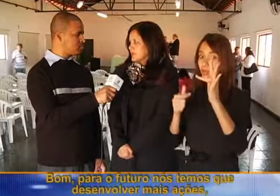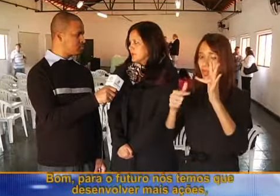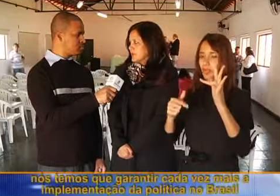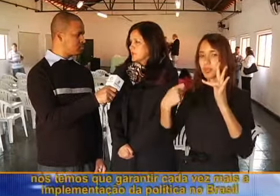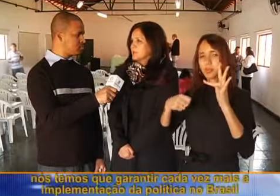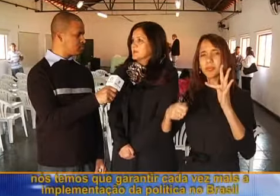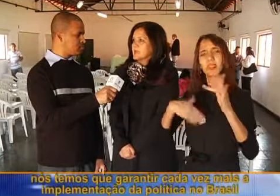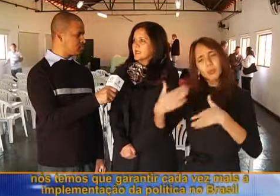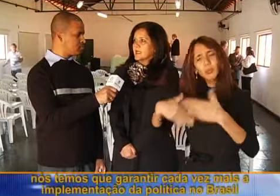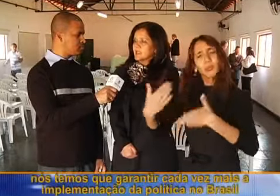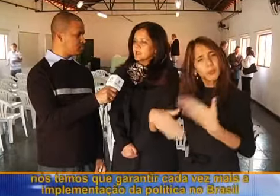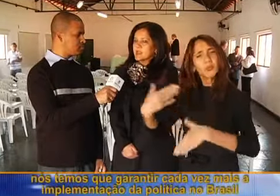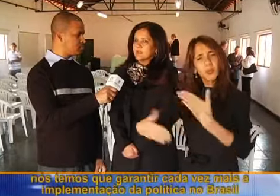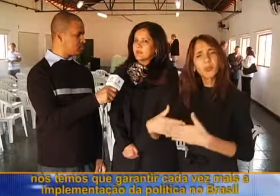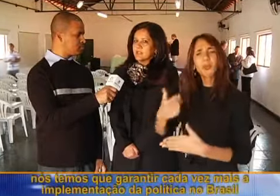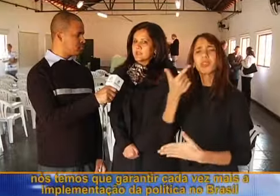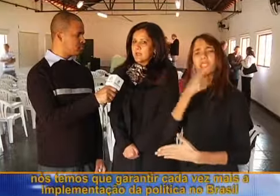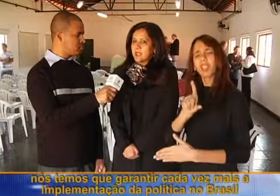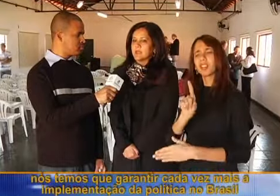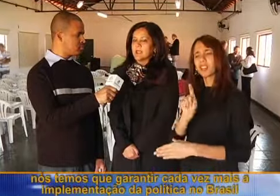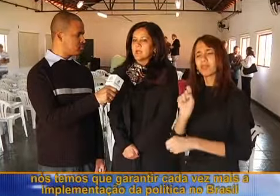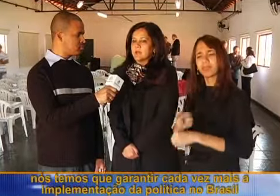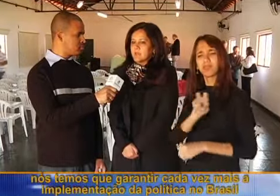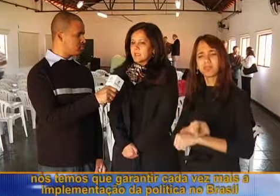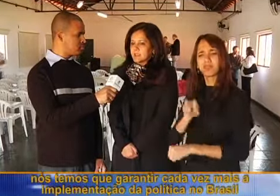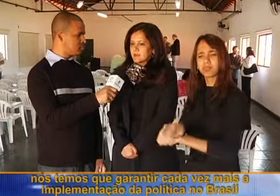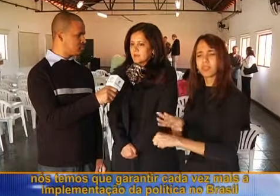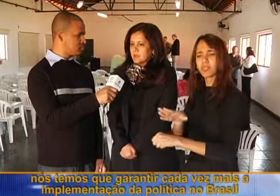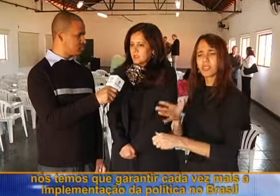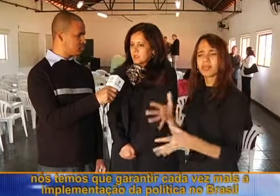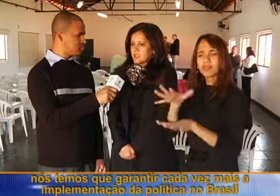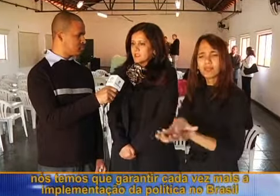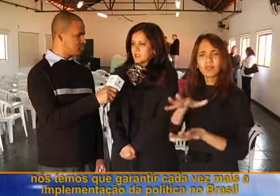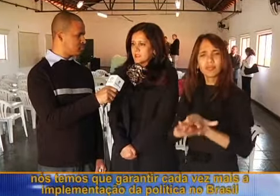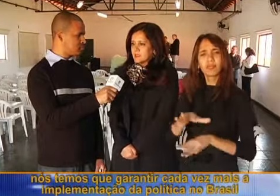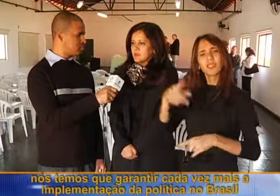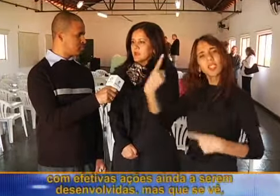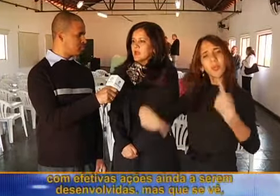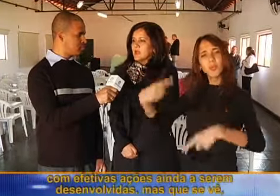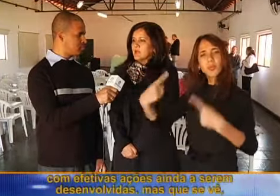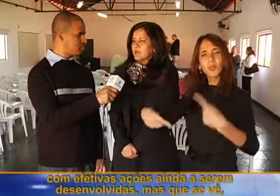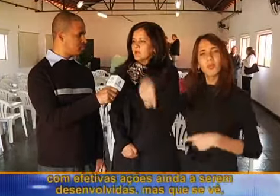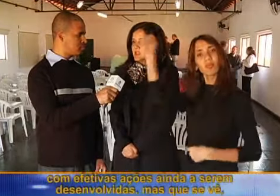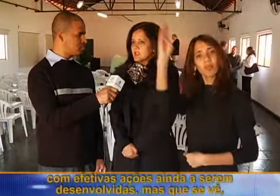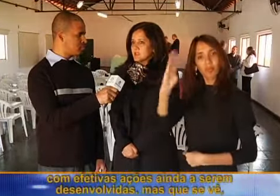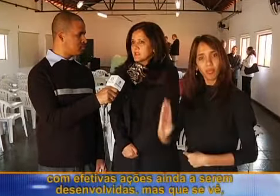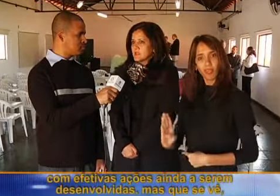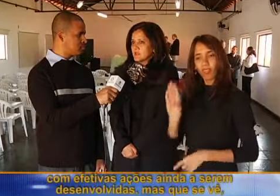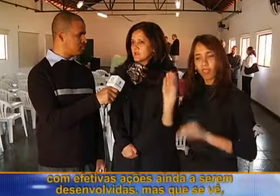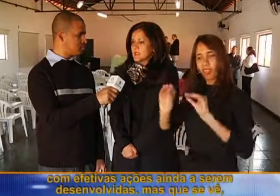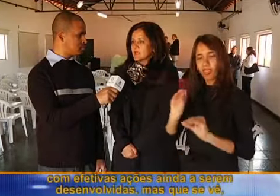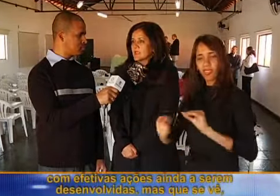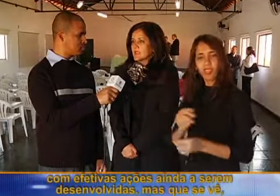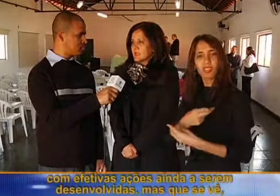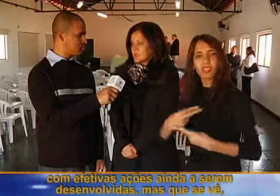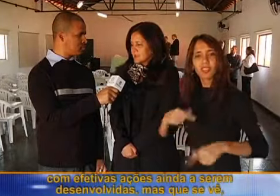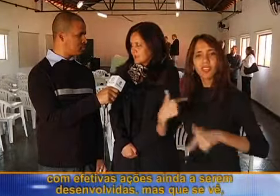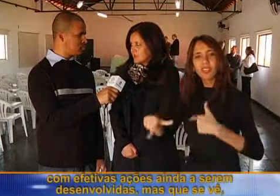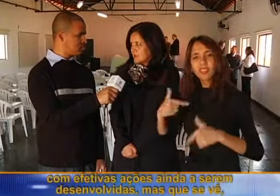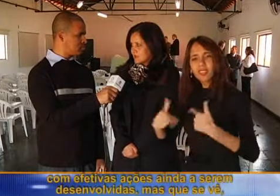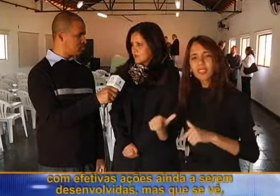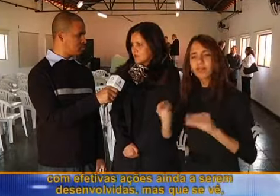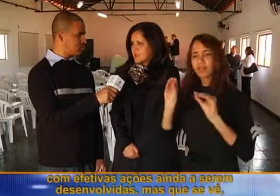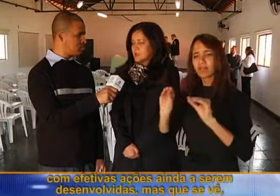mais ações, nós temos que garantir cada vez mais a implementação da política no Brasil, com efetivas ações ainda